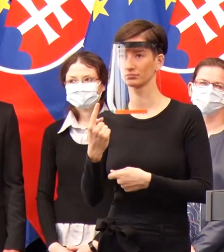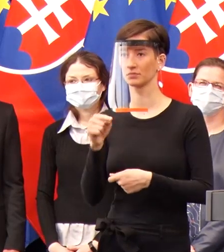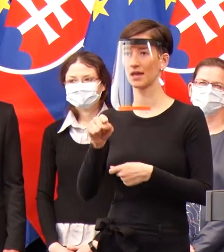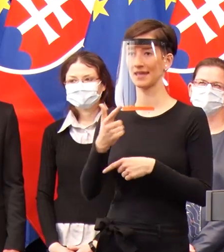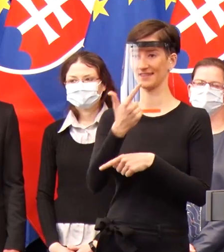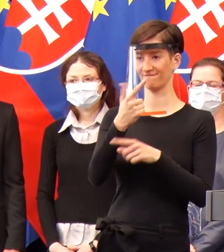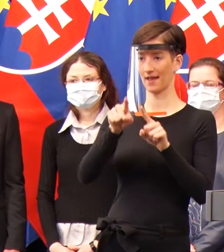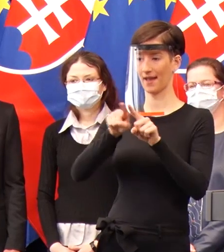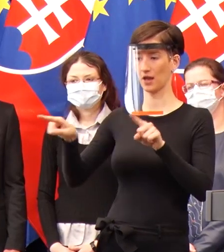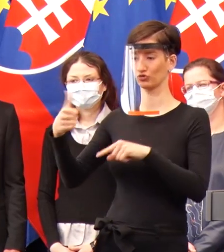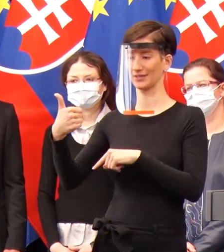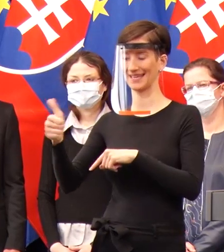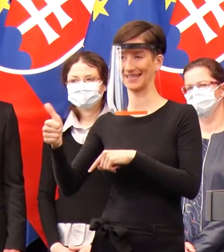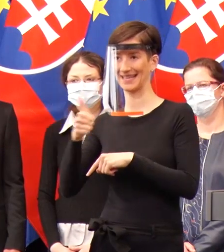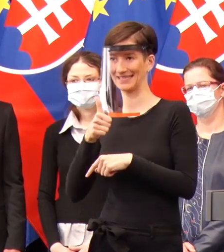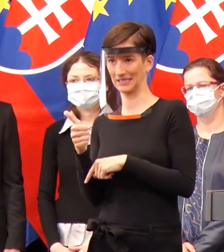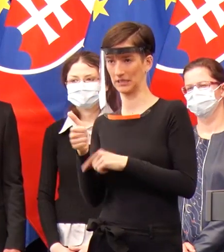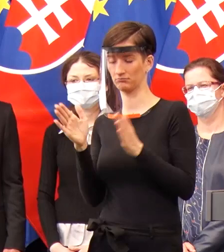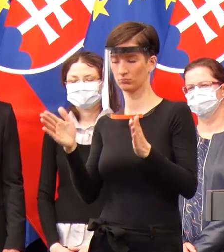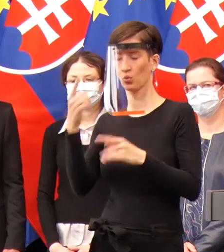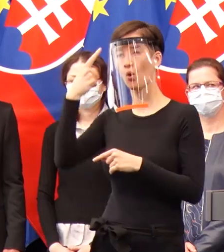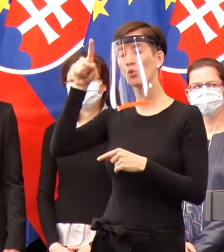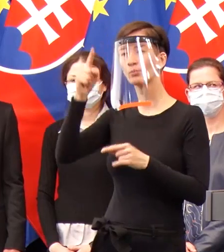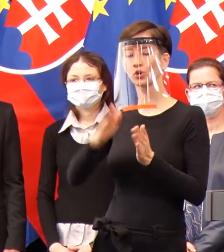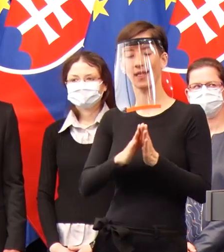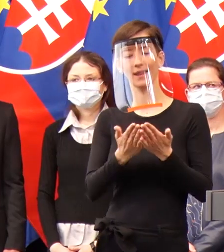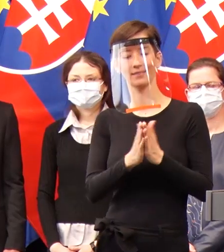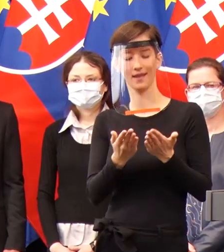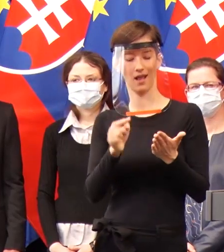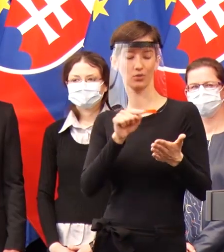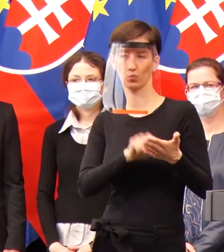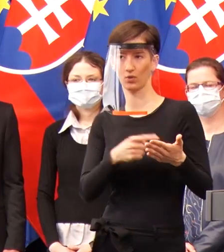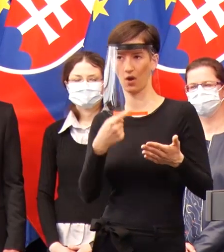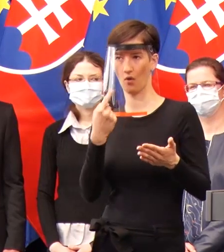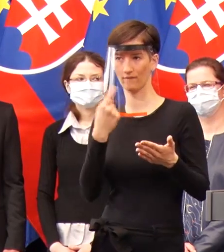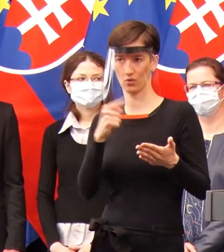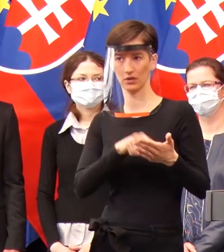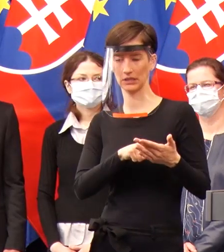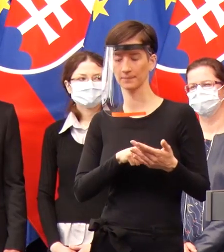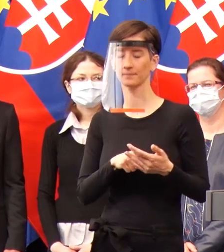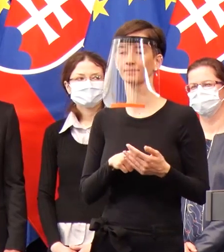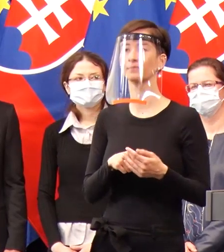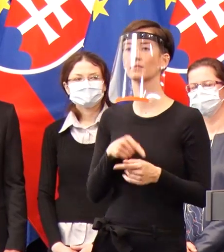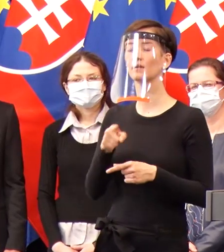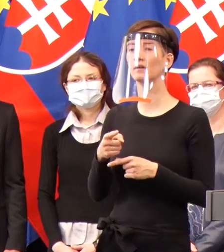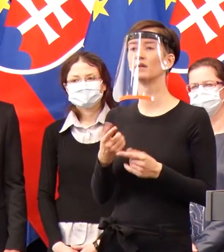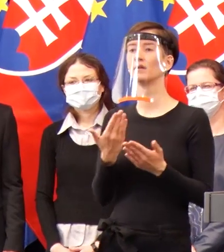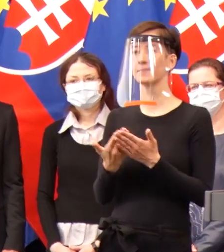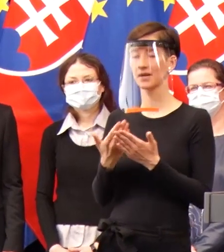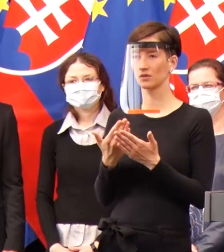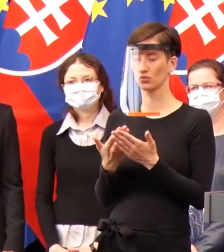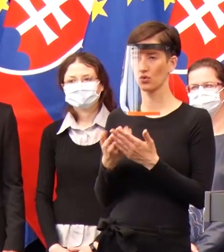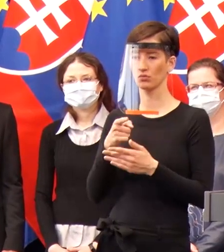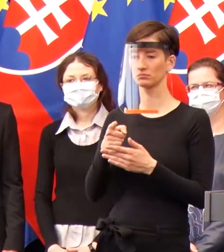to uvádza odborná literatúra. Čiže ono to má tvár nejakej takéj gausovskej kryvky. Čiže veľmi